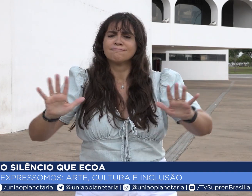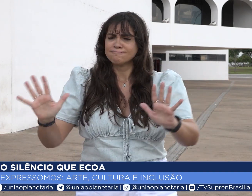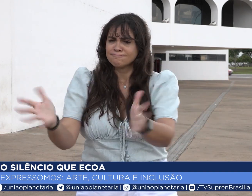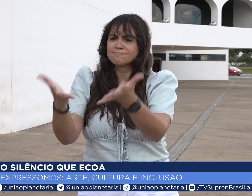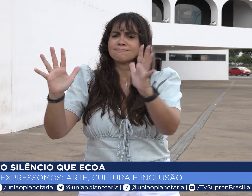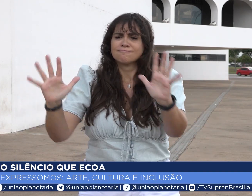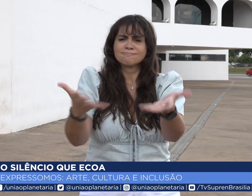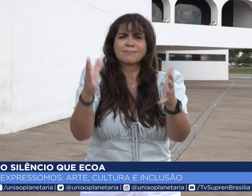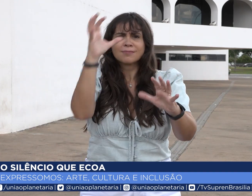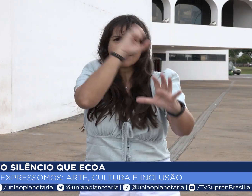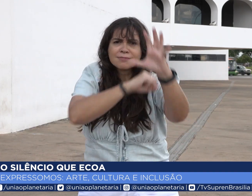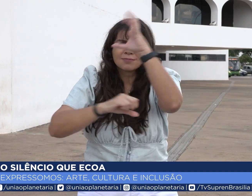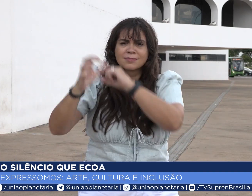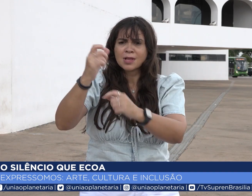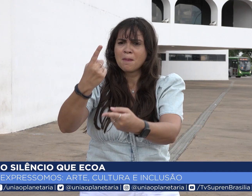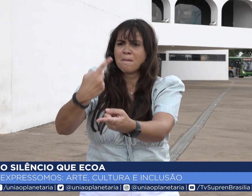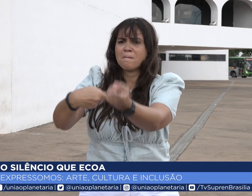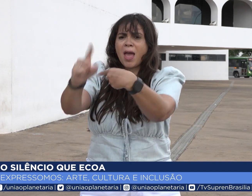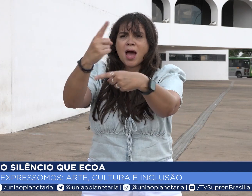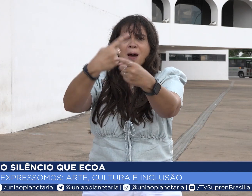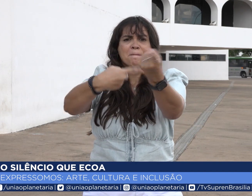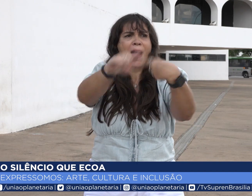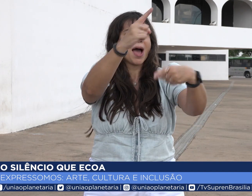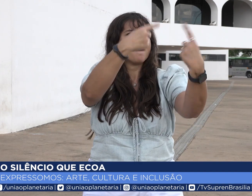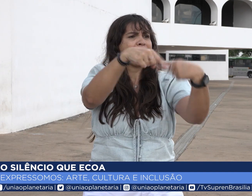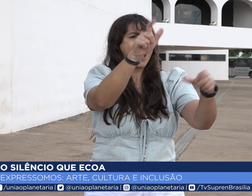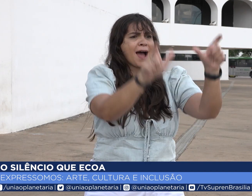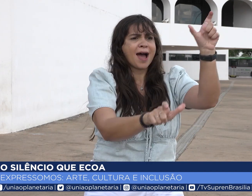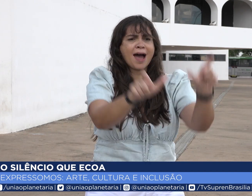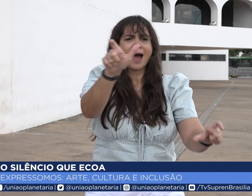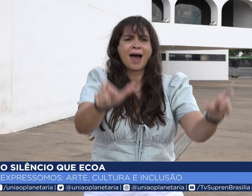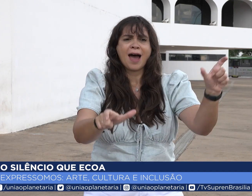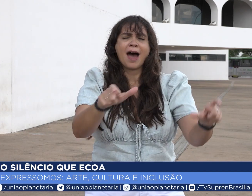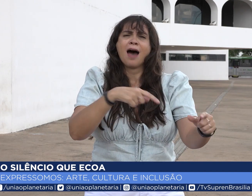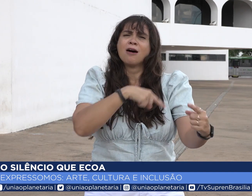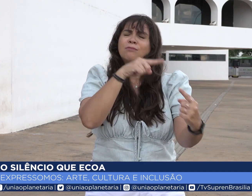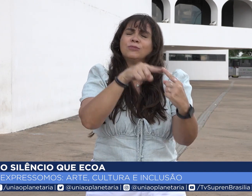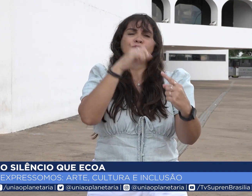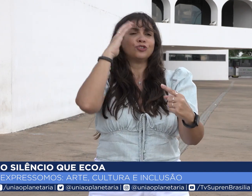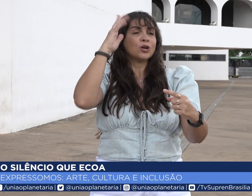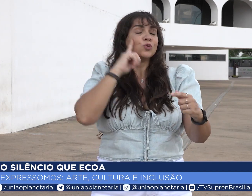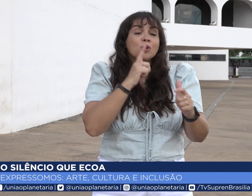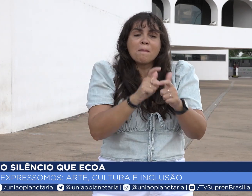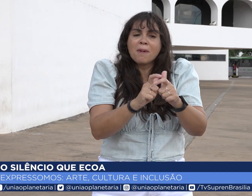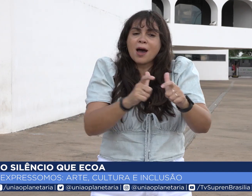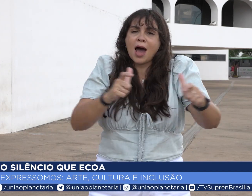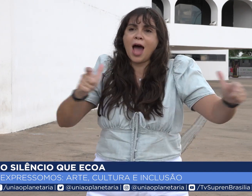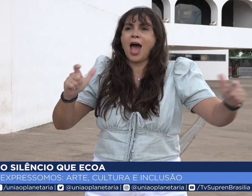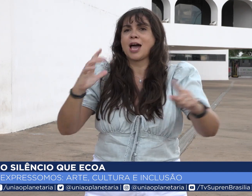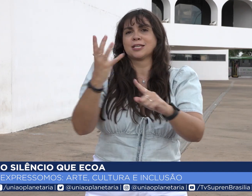expressões corporais, movimentar essa cena e ver esses artistas sendo encontrados, né?